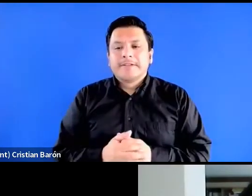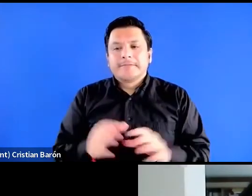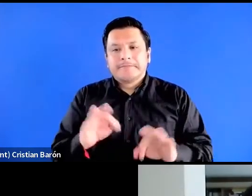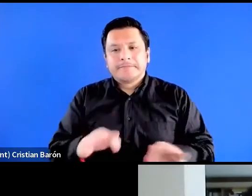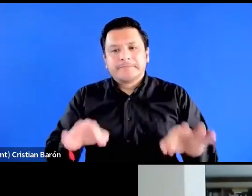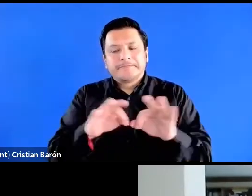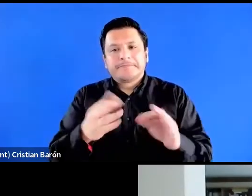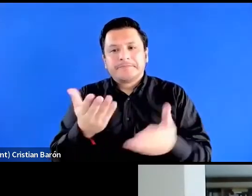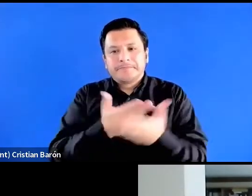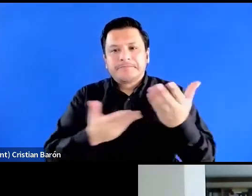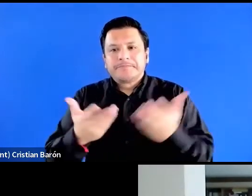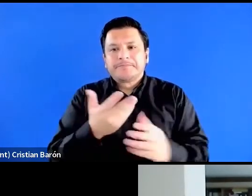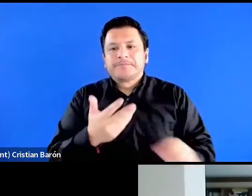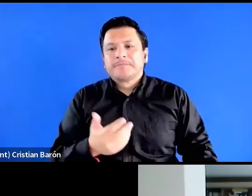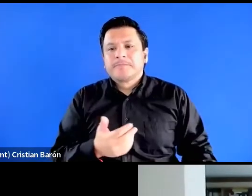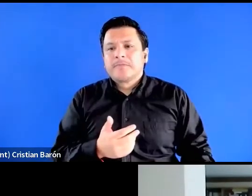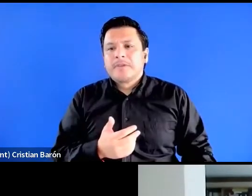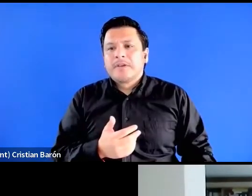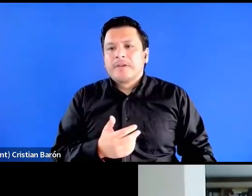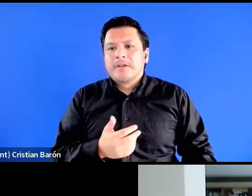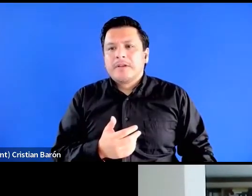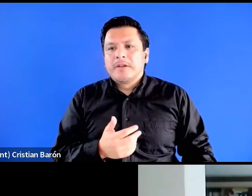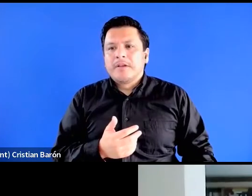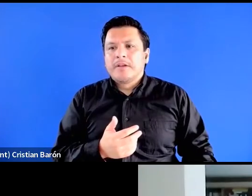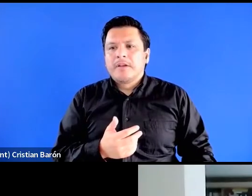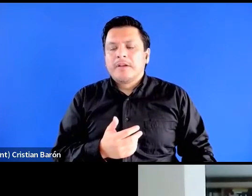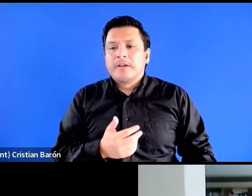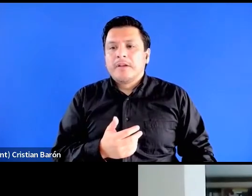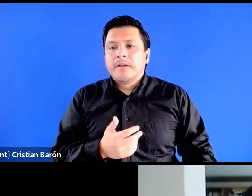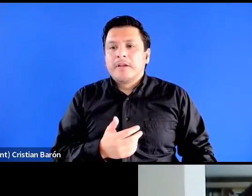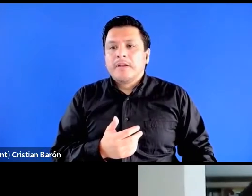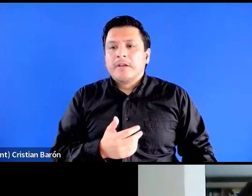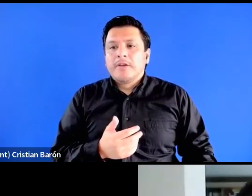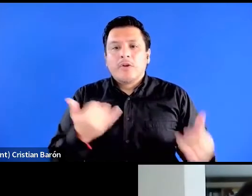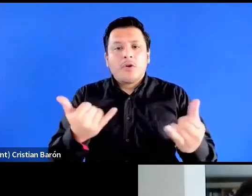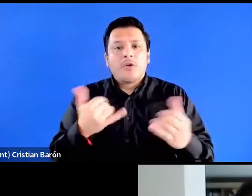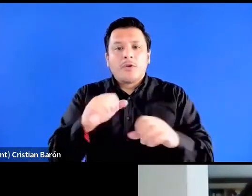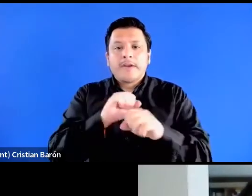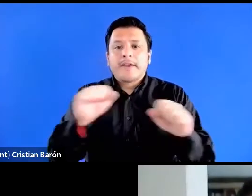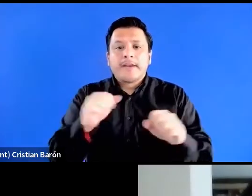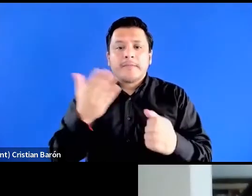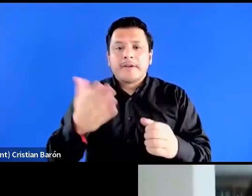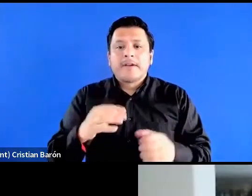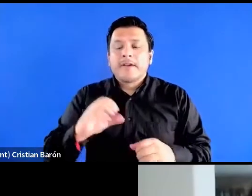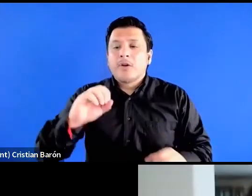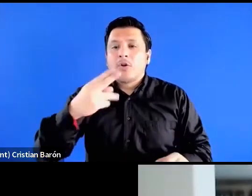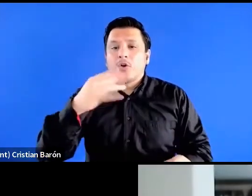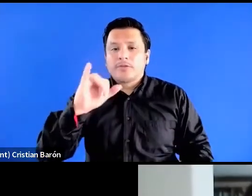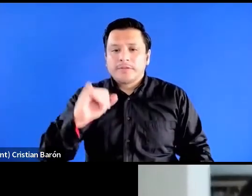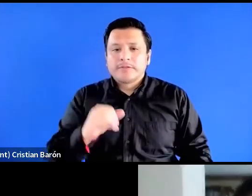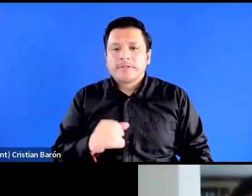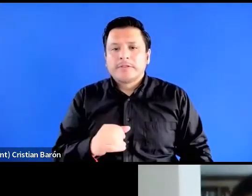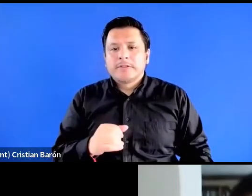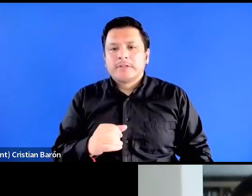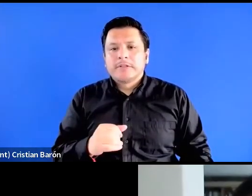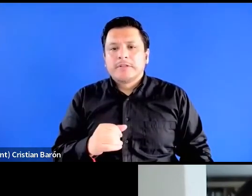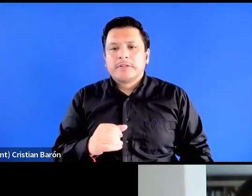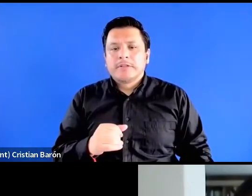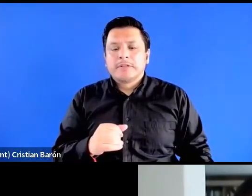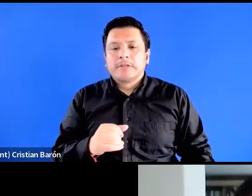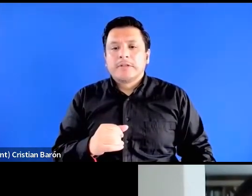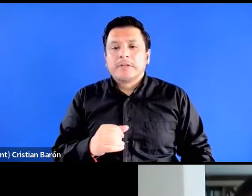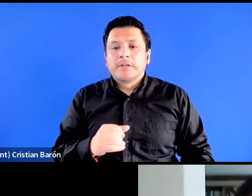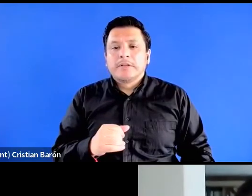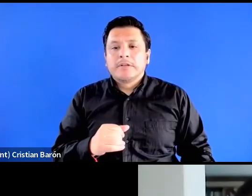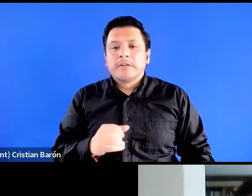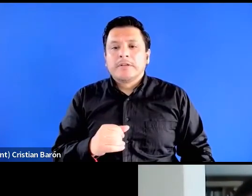nos acompaña esta mañana. Tenemos a Ochi Curiel. Ochi Curiel Pichardo es